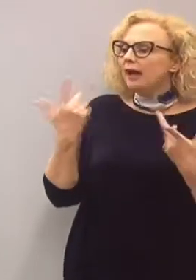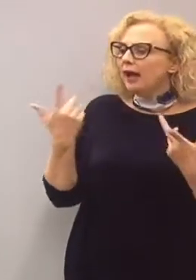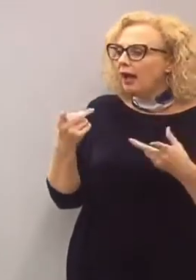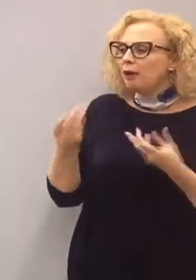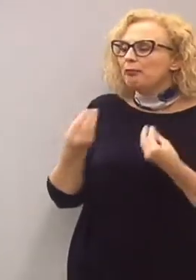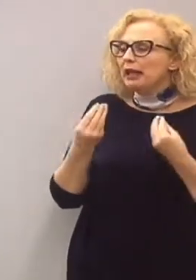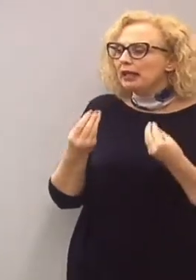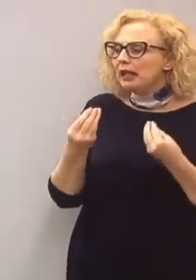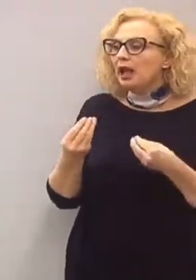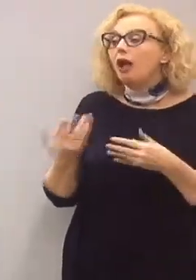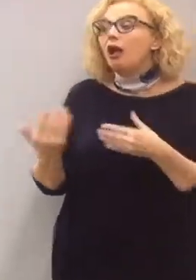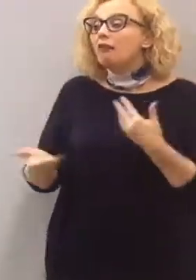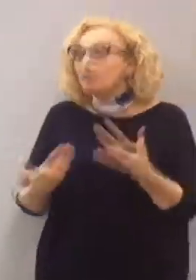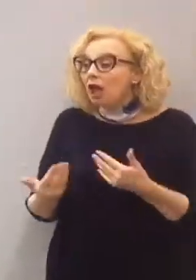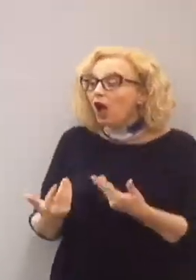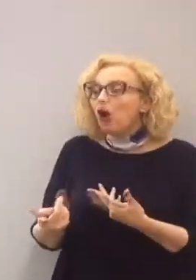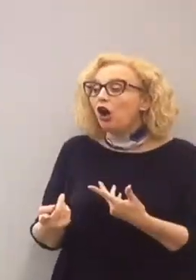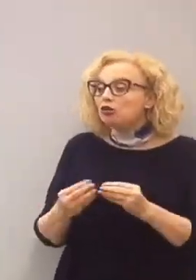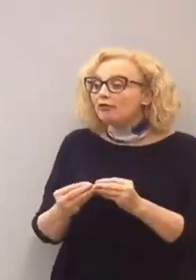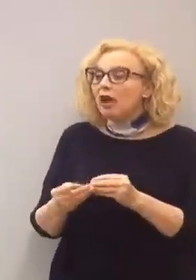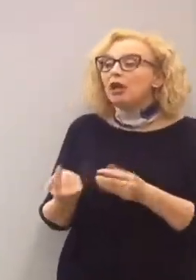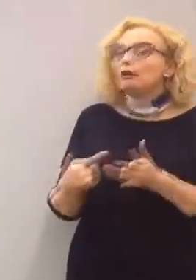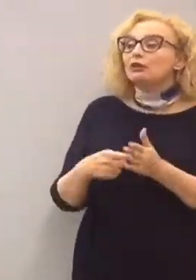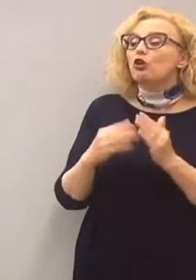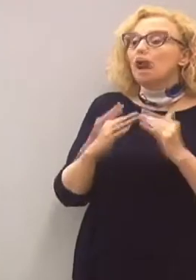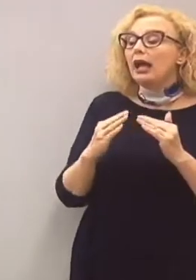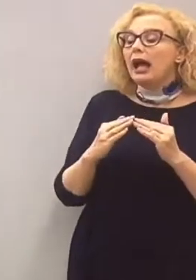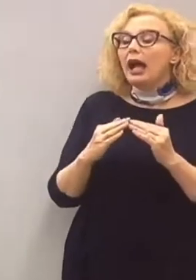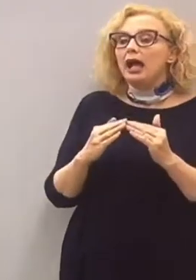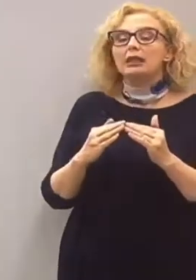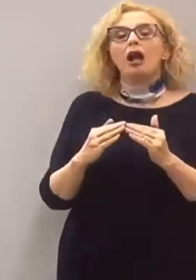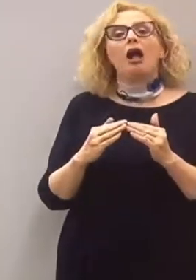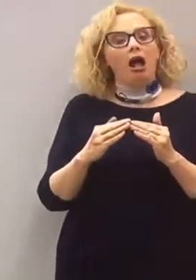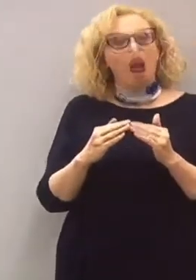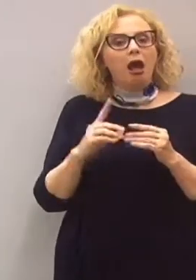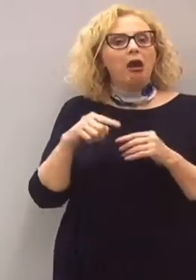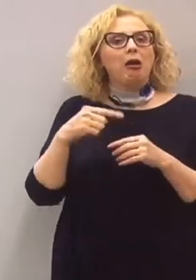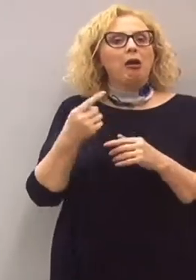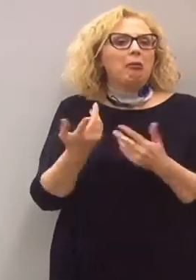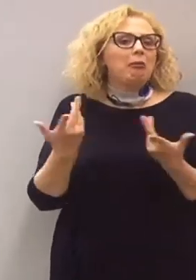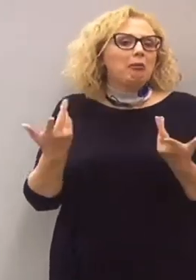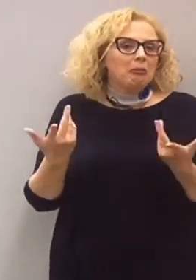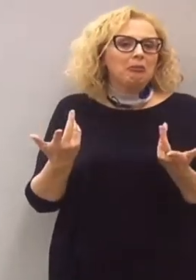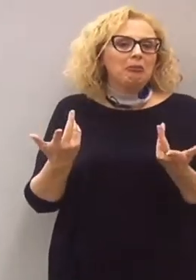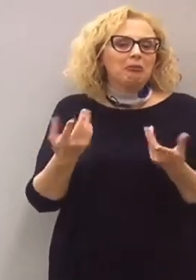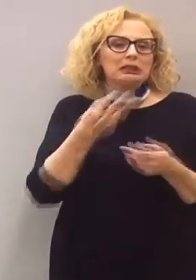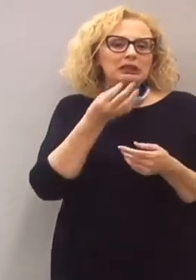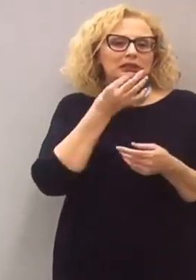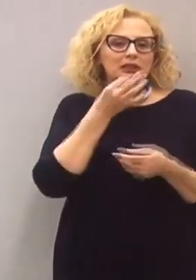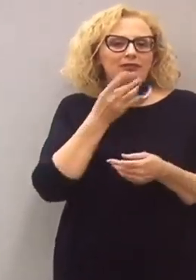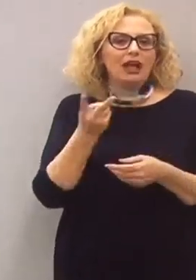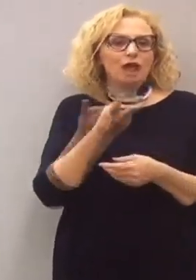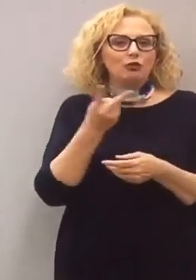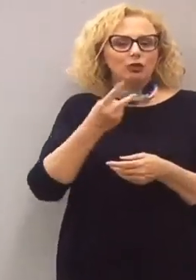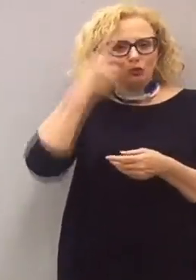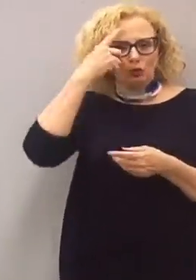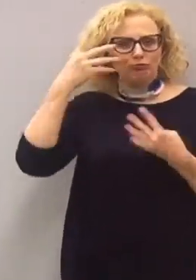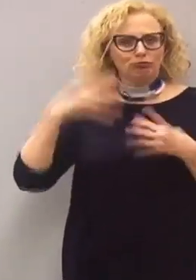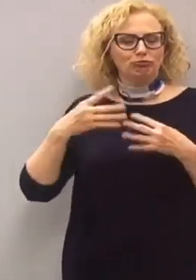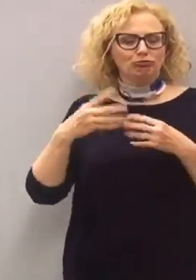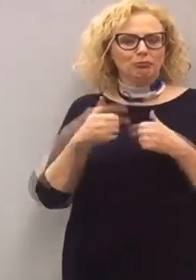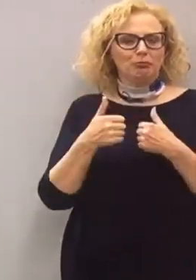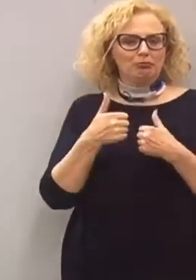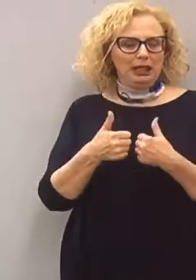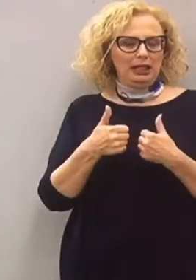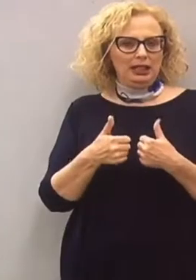senso che hanno detto signora faccia veloce e torni a casa e dall'altra deve avere buon senso il soggetto interessato. Quindi